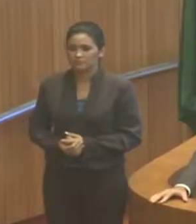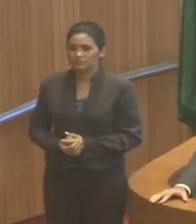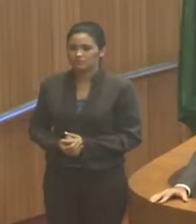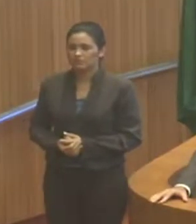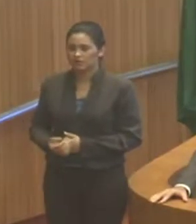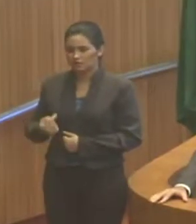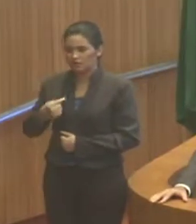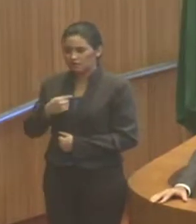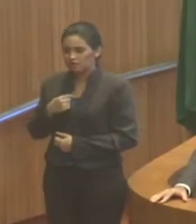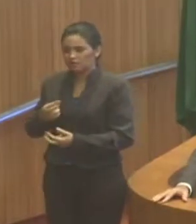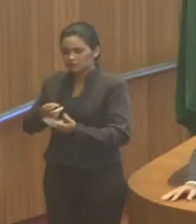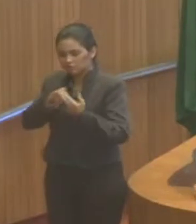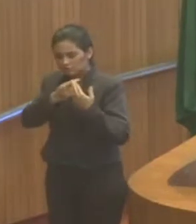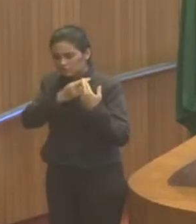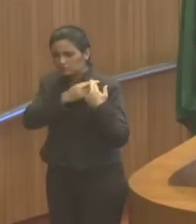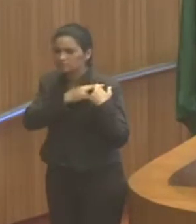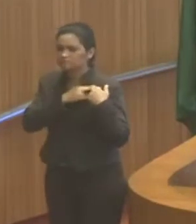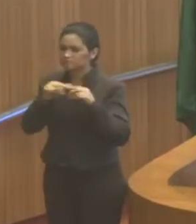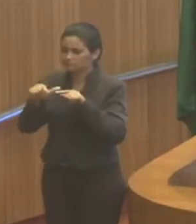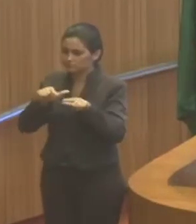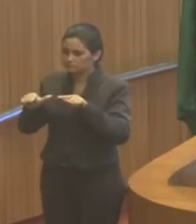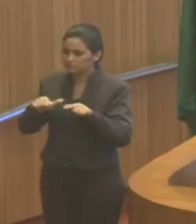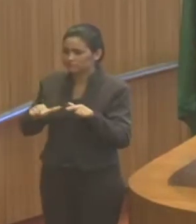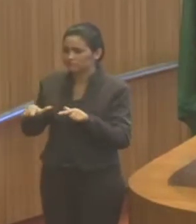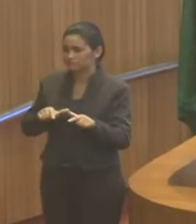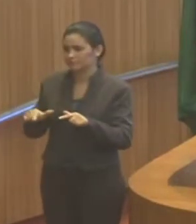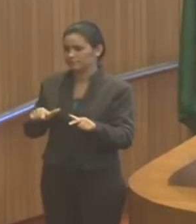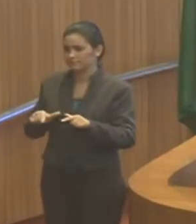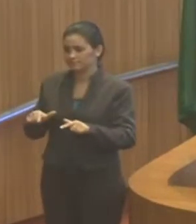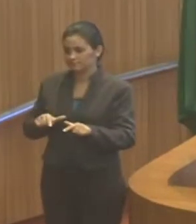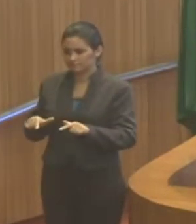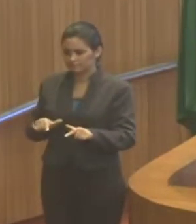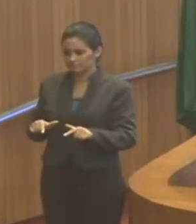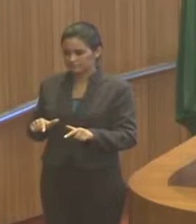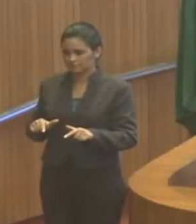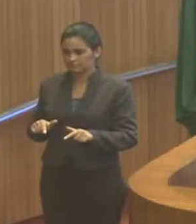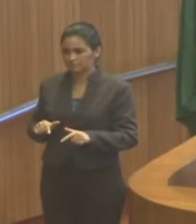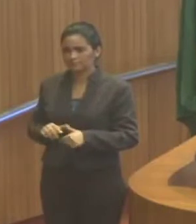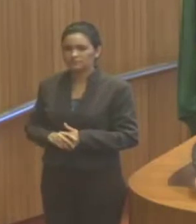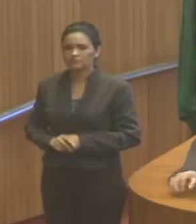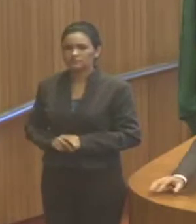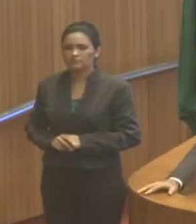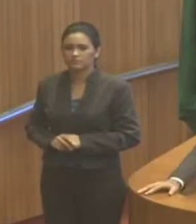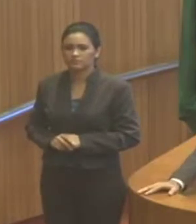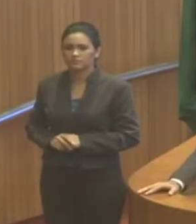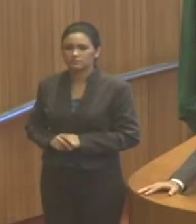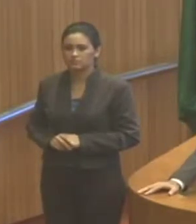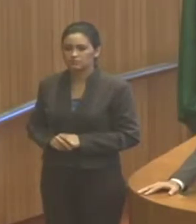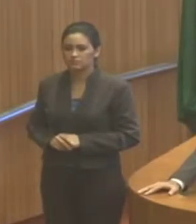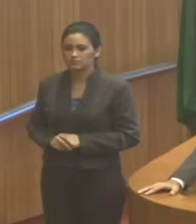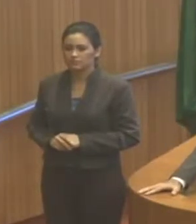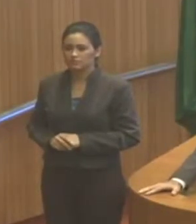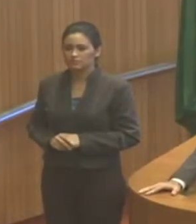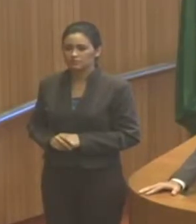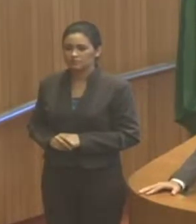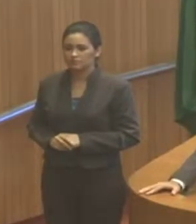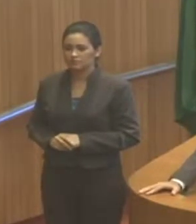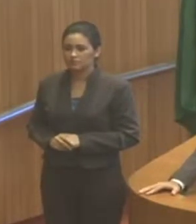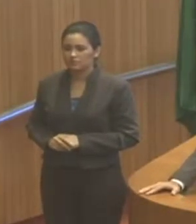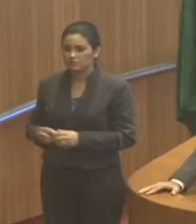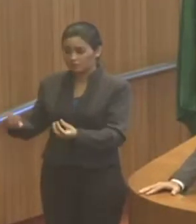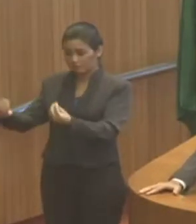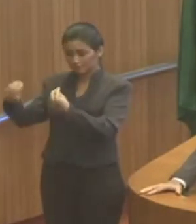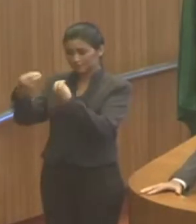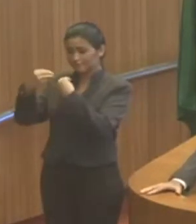compromissos e trabalhos no exercício desse mandato popular, conferido através do